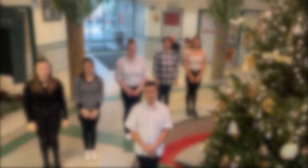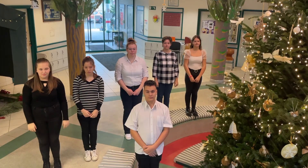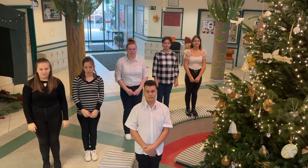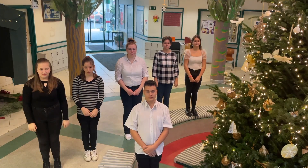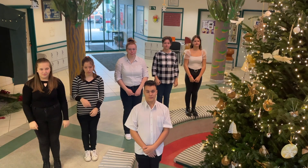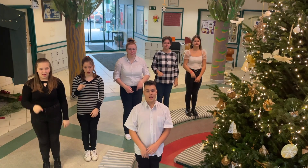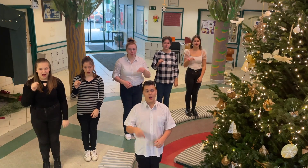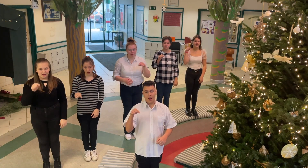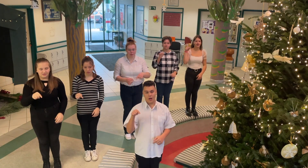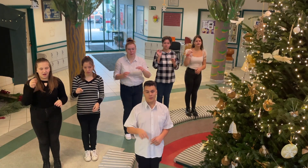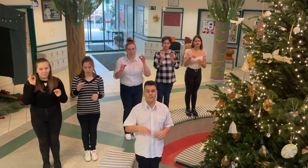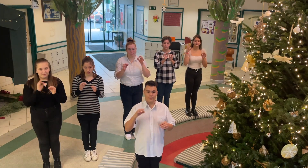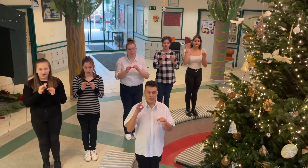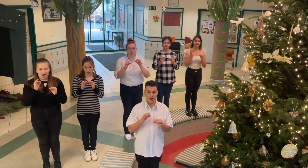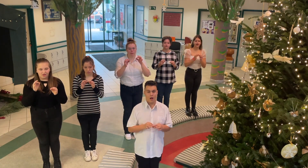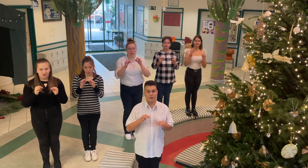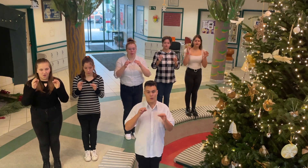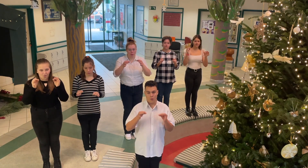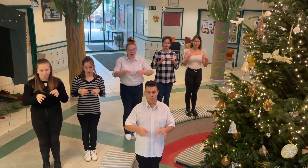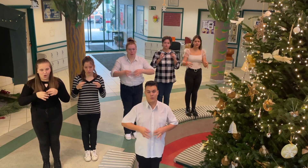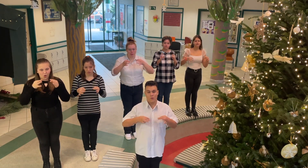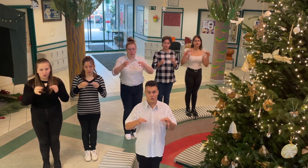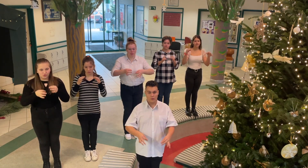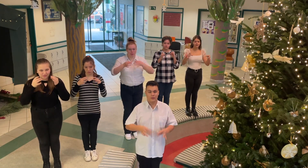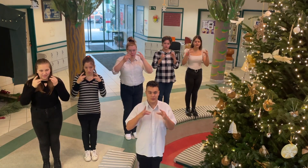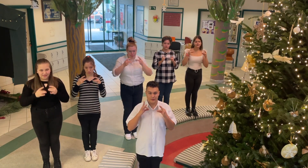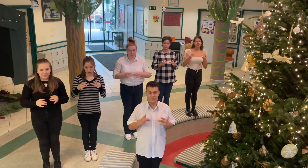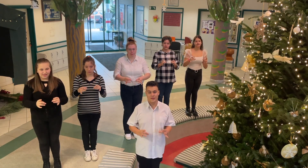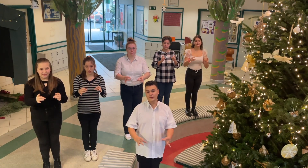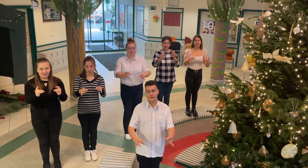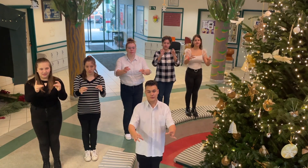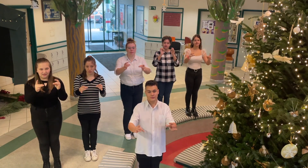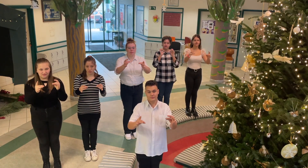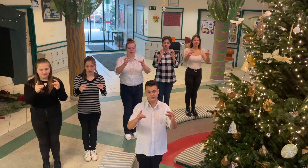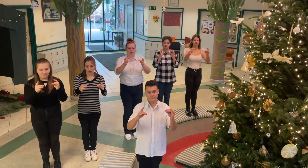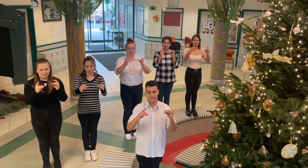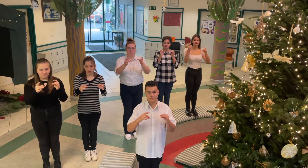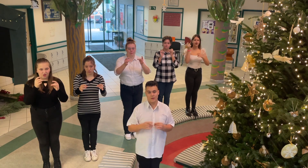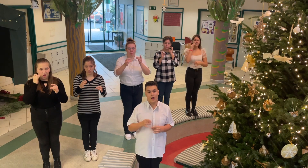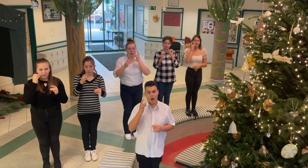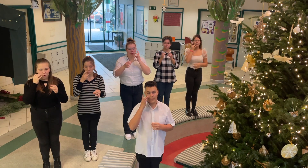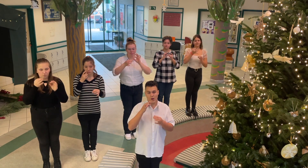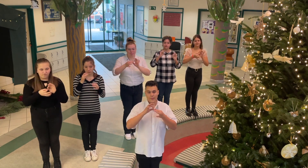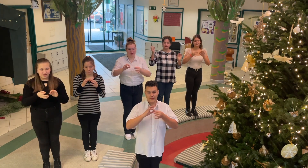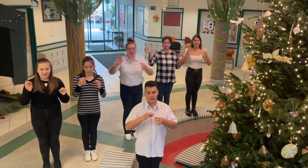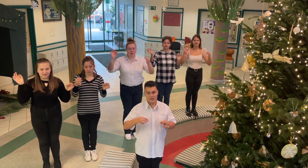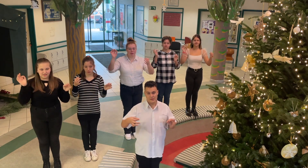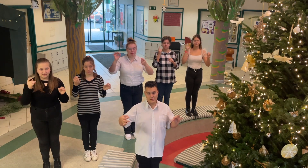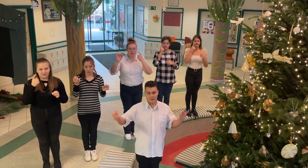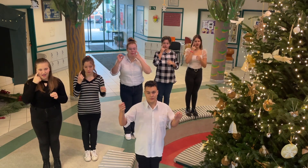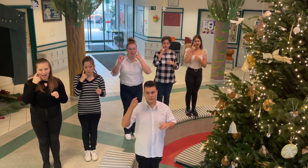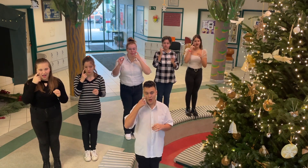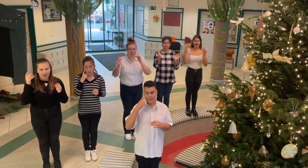Hadd tartson örökké e pillanat, amikor egymás szemében